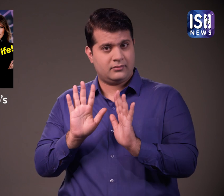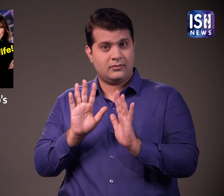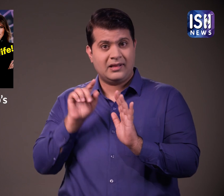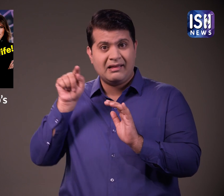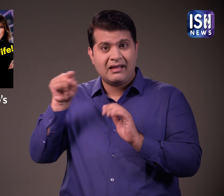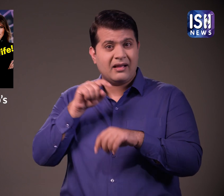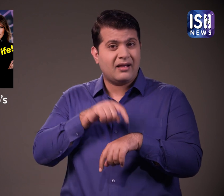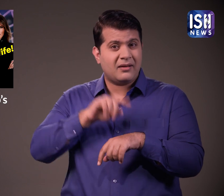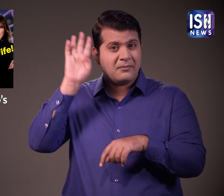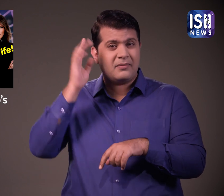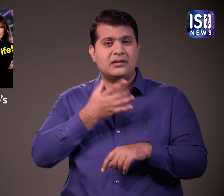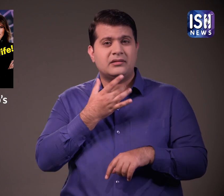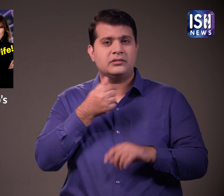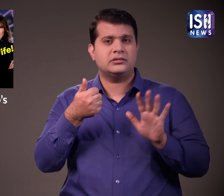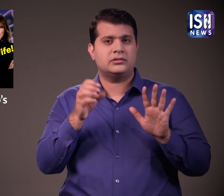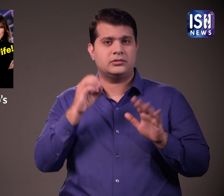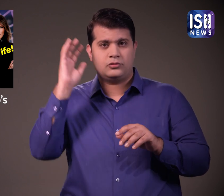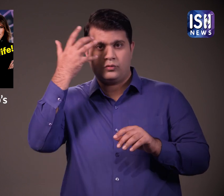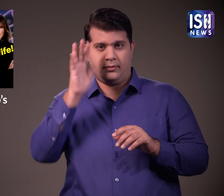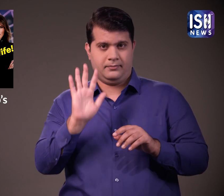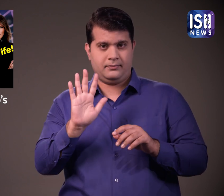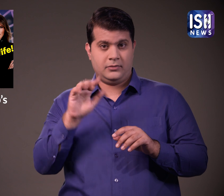उस वक्त उनकी उमर साट साल थी